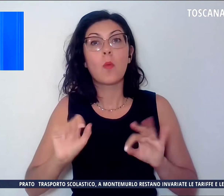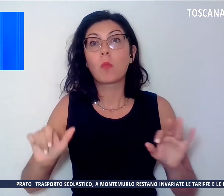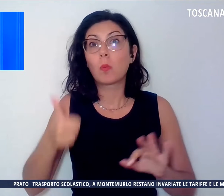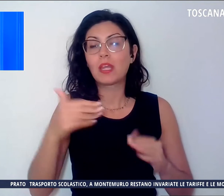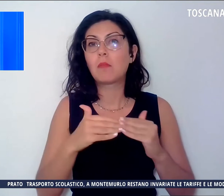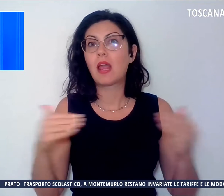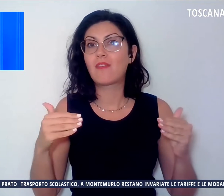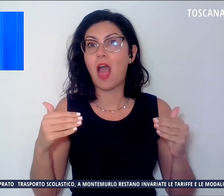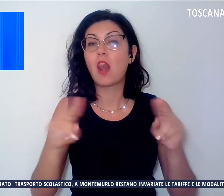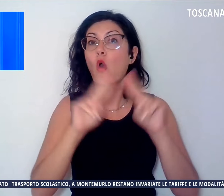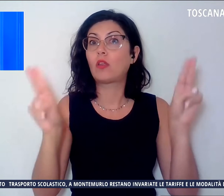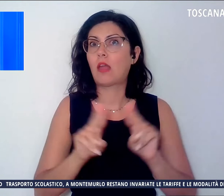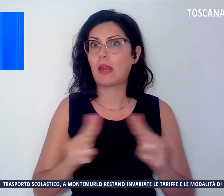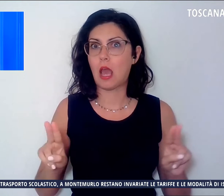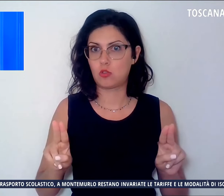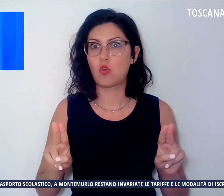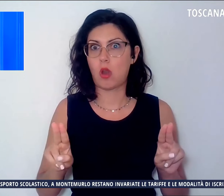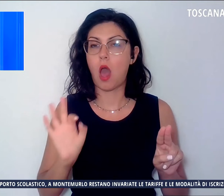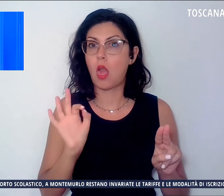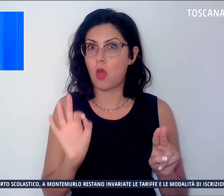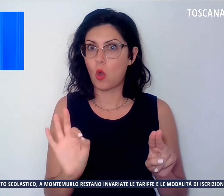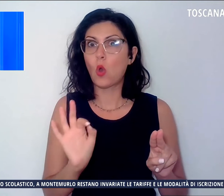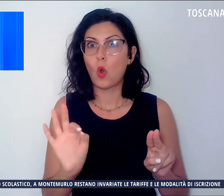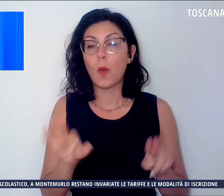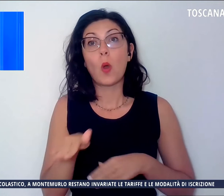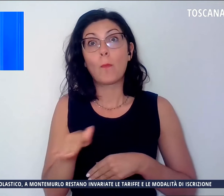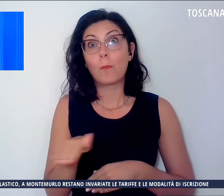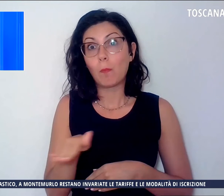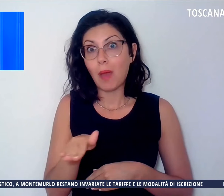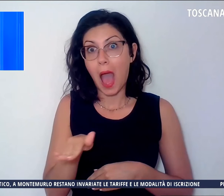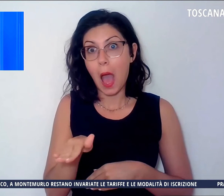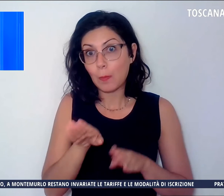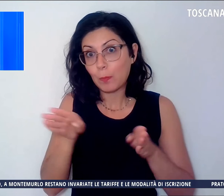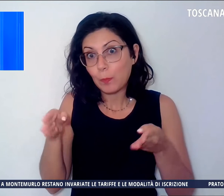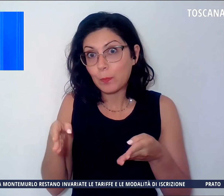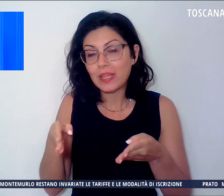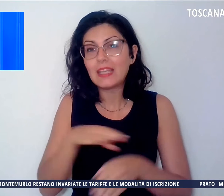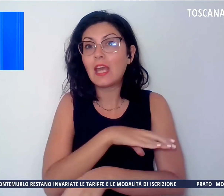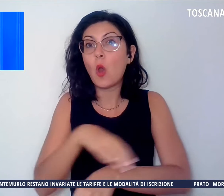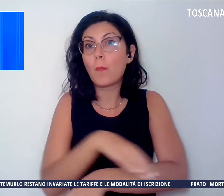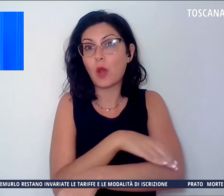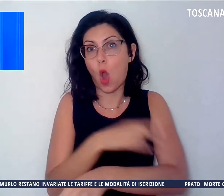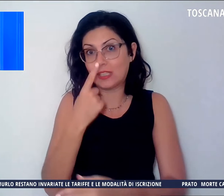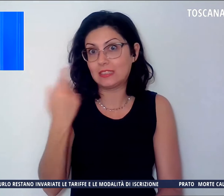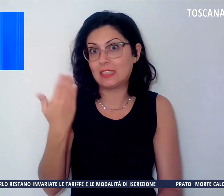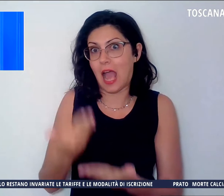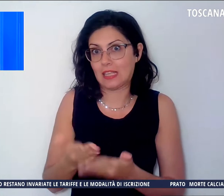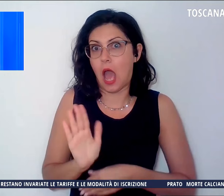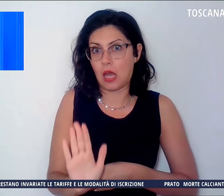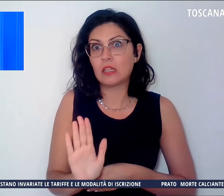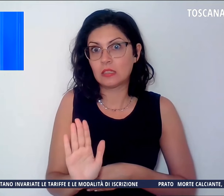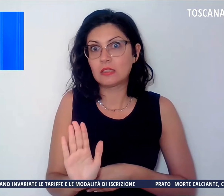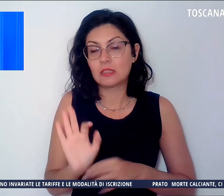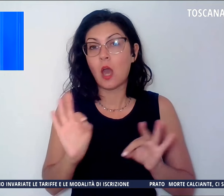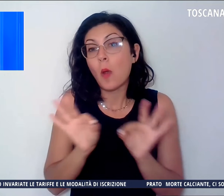internazionale a impiantare su bambini protesi personalizzate realizzate appunto su